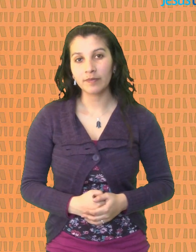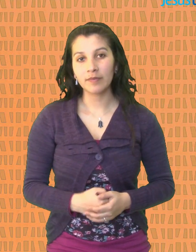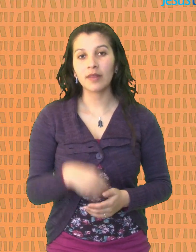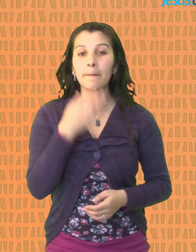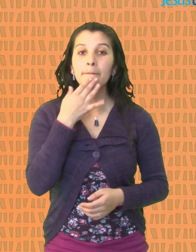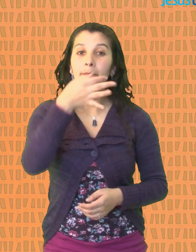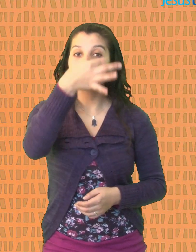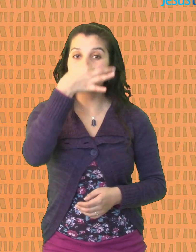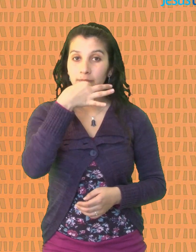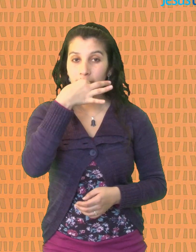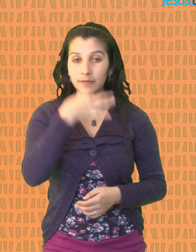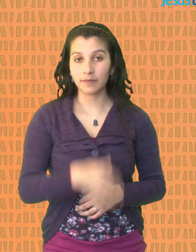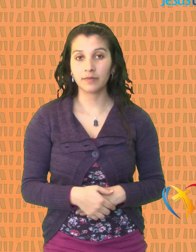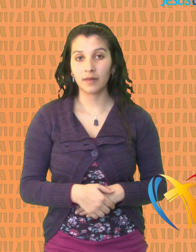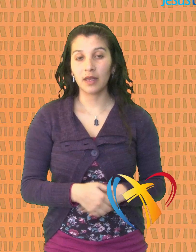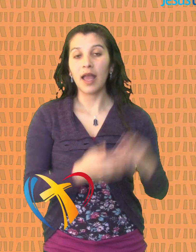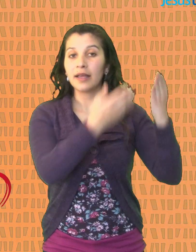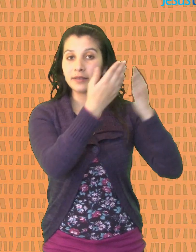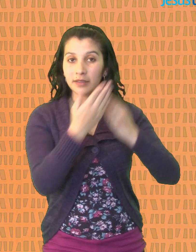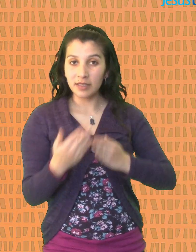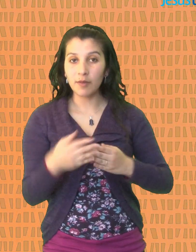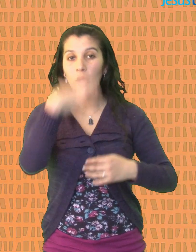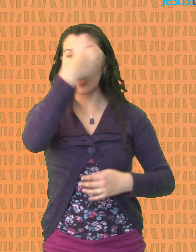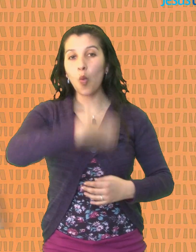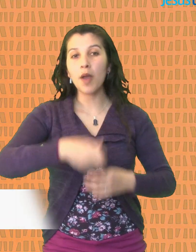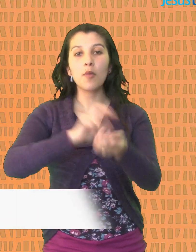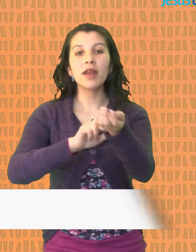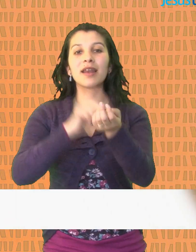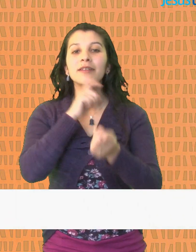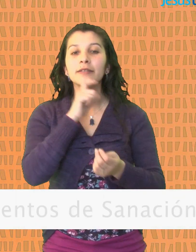Eucaristía Recibimos el cuerpo y la sangre de Cristo.